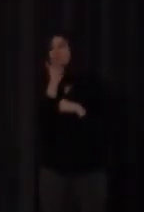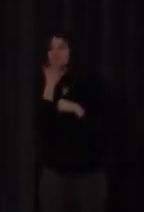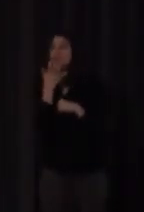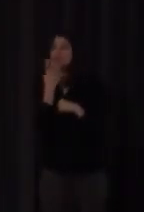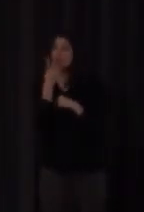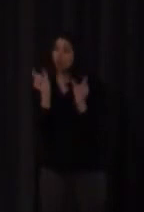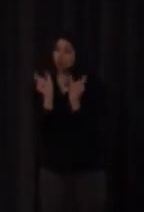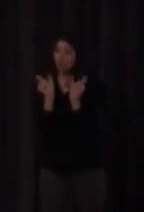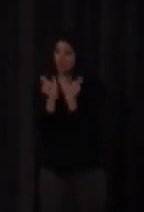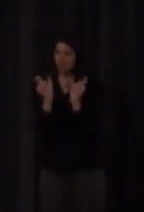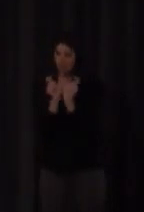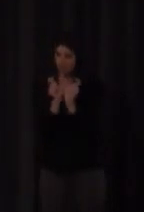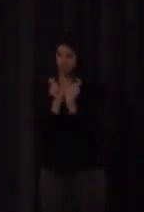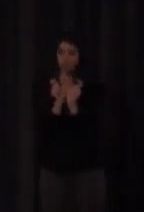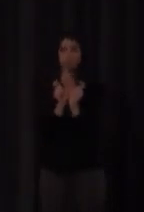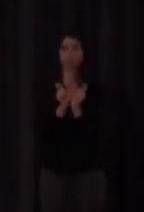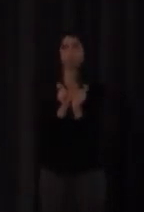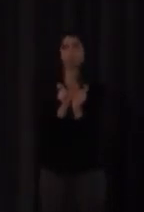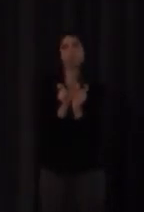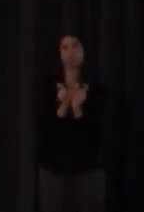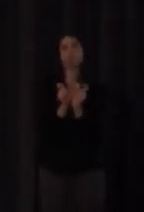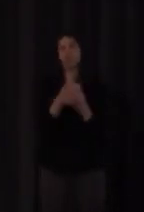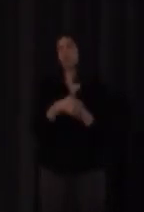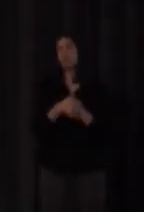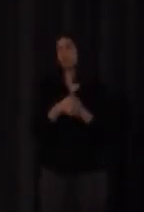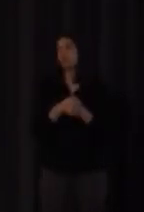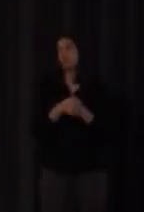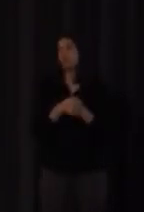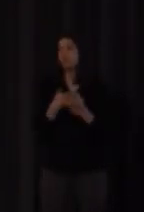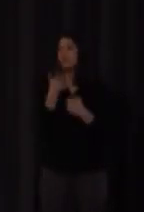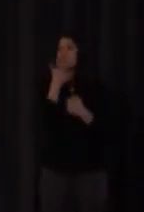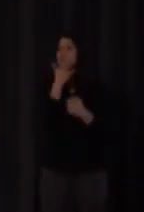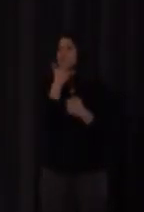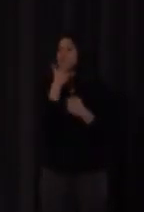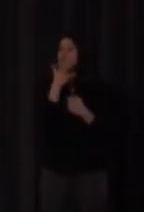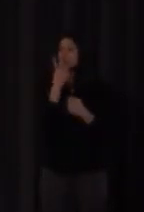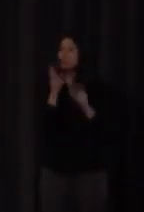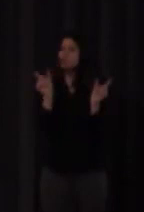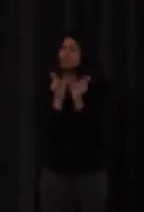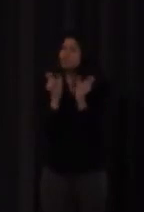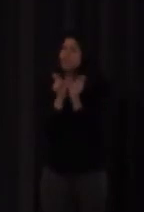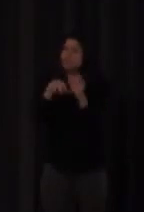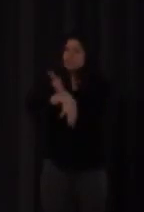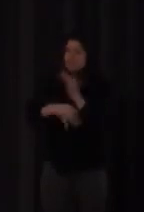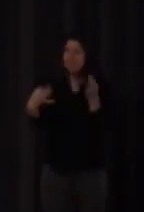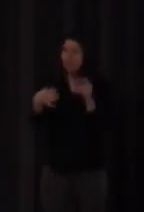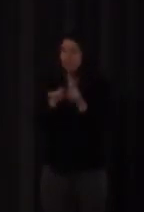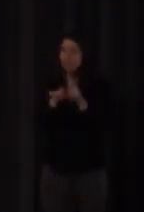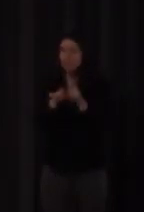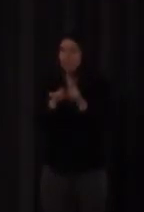que son signos que tienen como dos golpes visuales